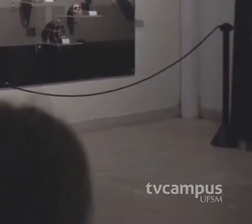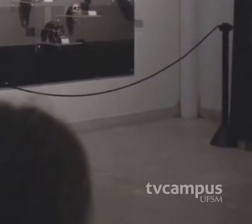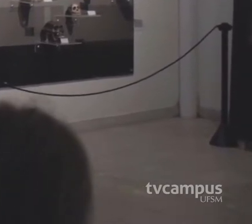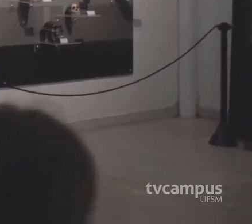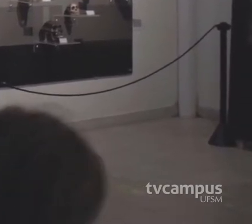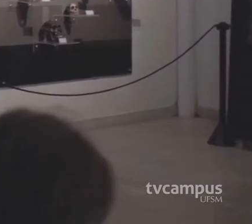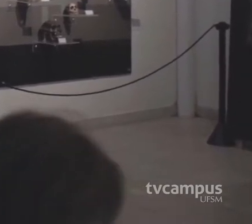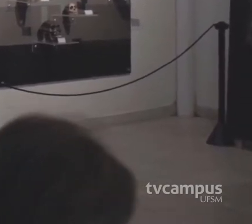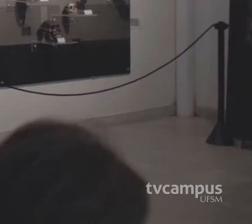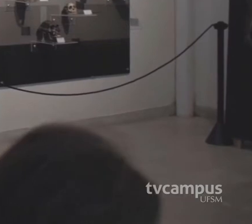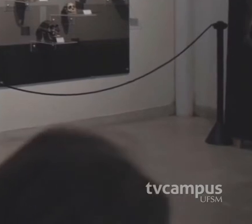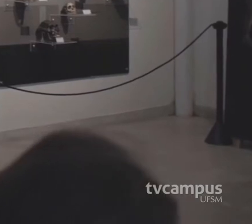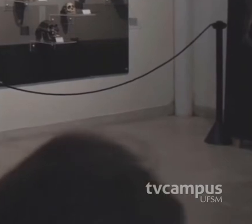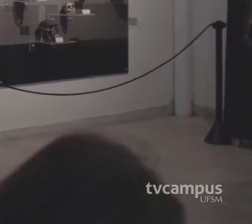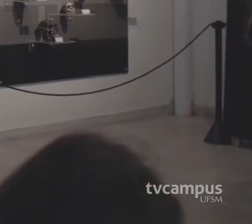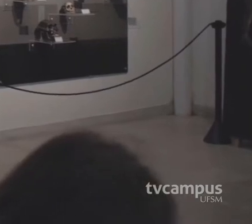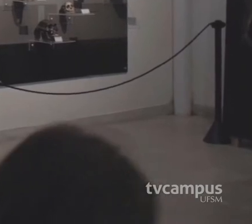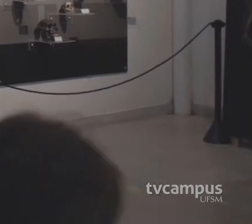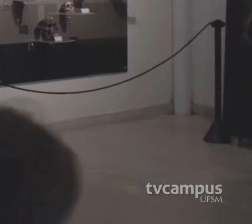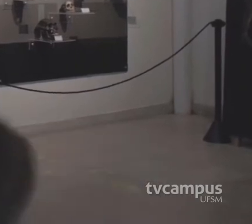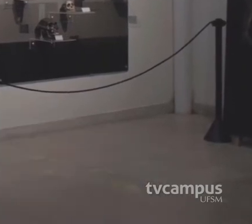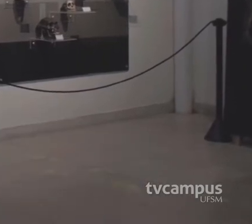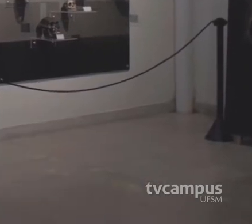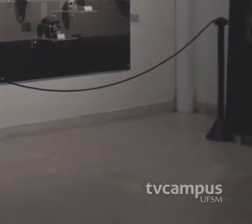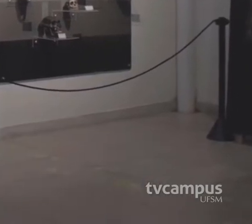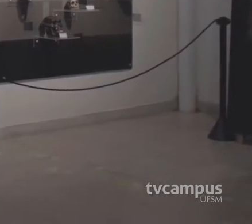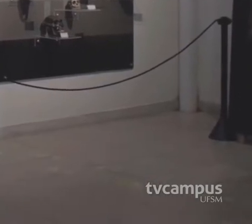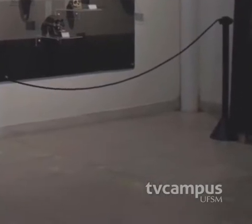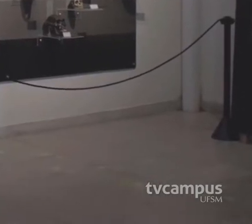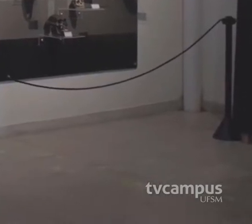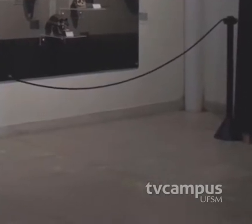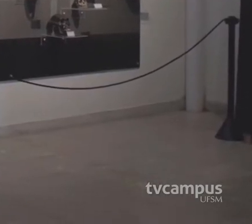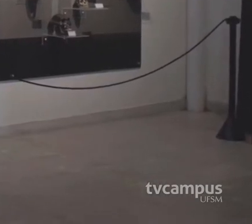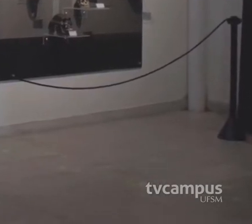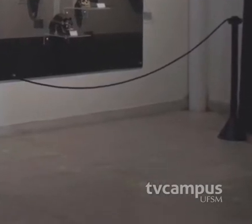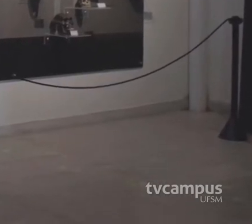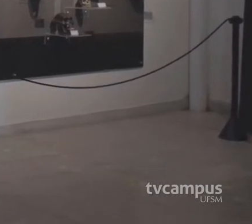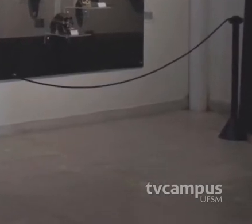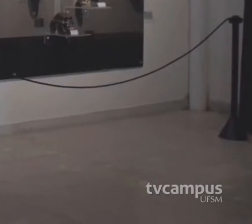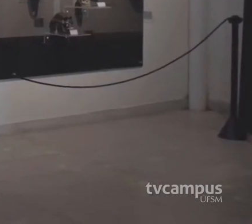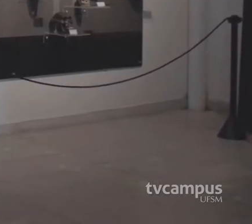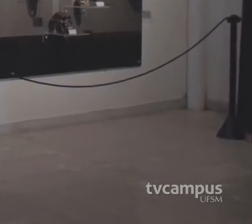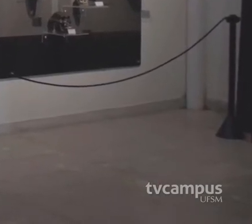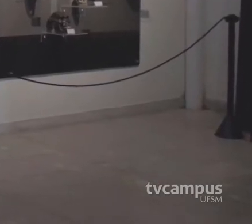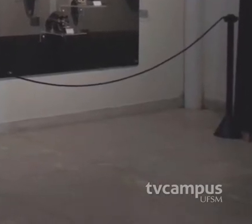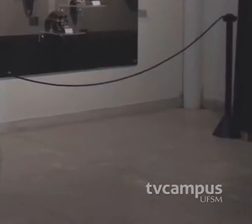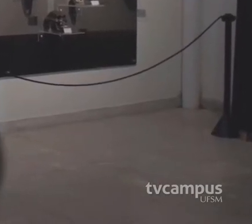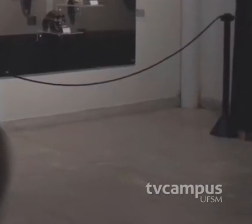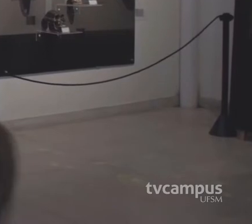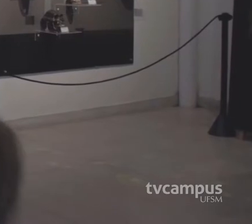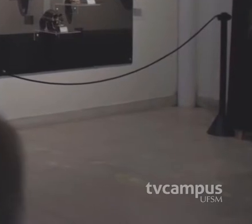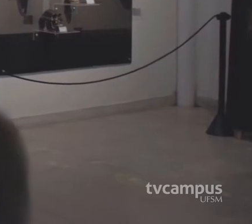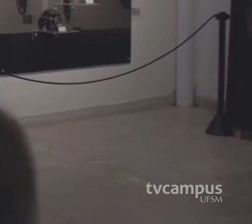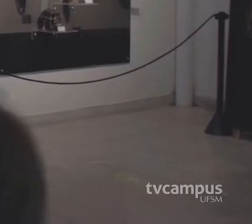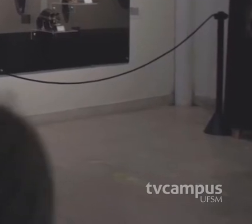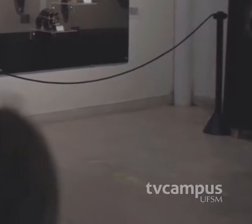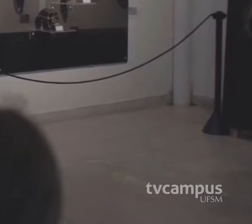Do que a gente faz de pesquisa aqui no CAPA, como é que acontece Então vocês podem ver que a gente tem uma infraestrutura aqui, um prédio bastante grande